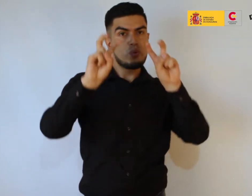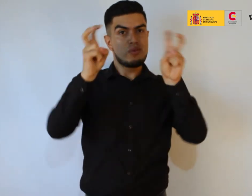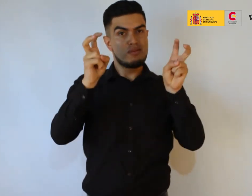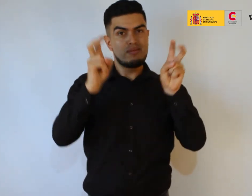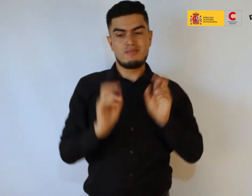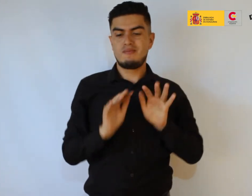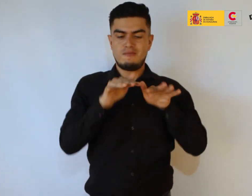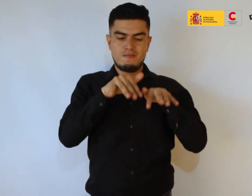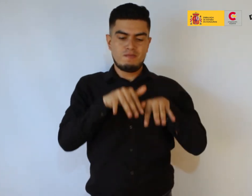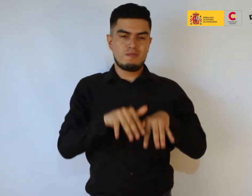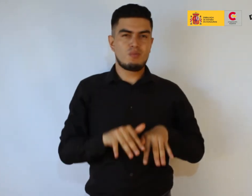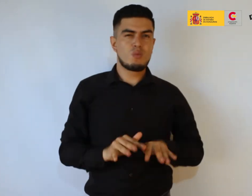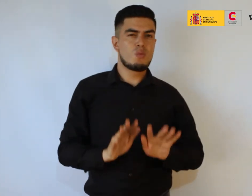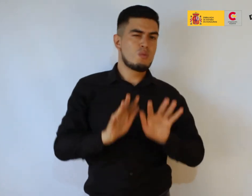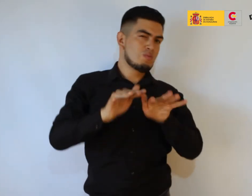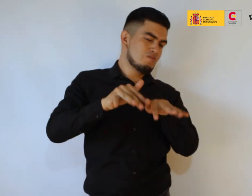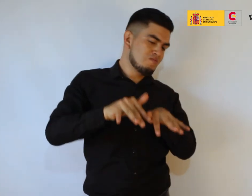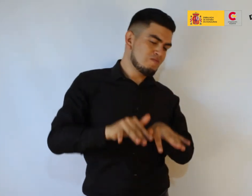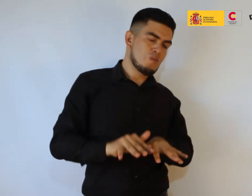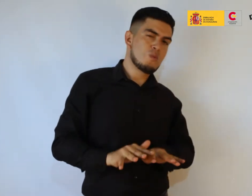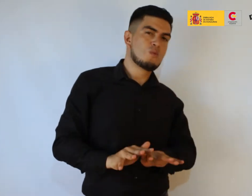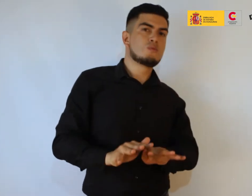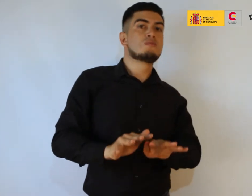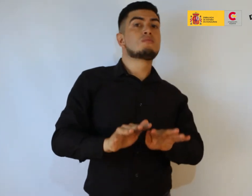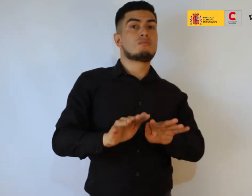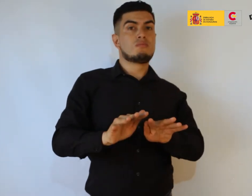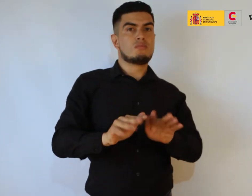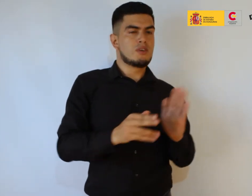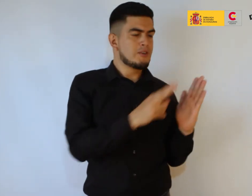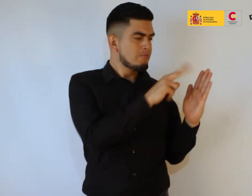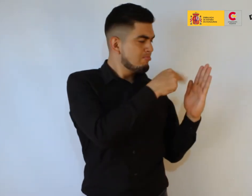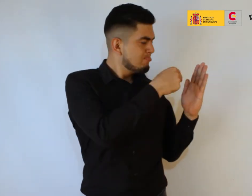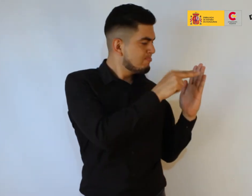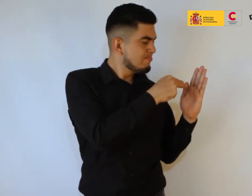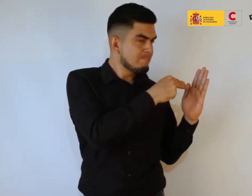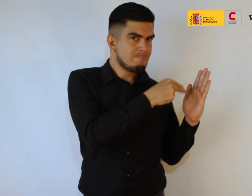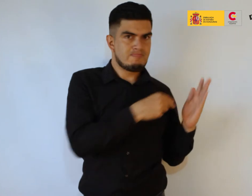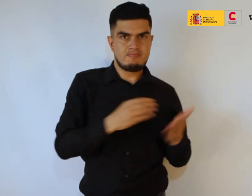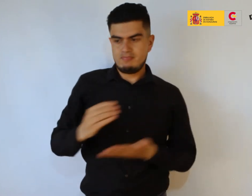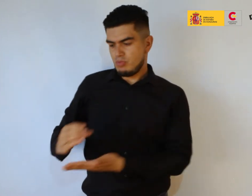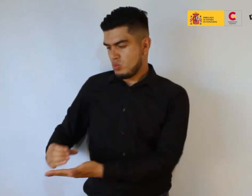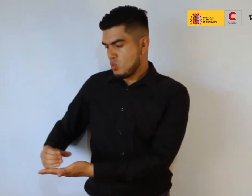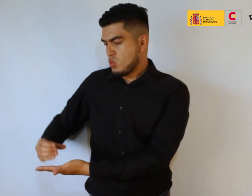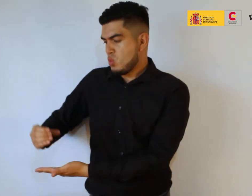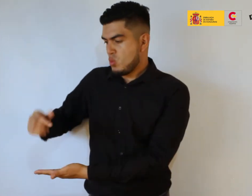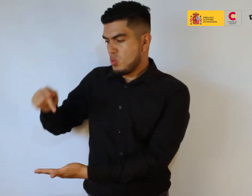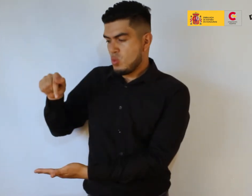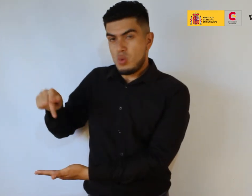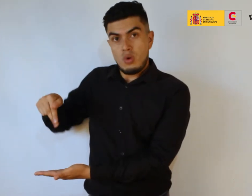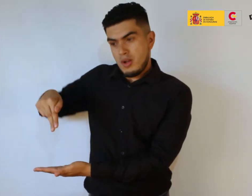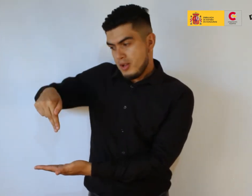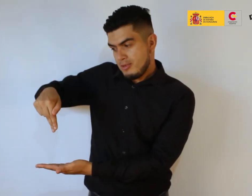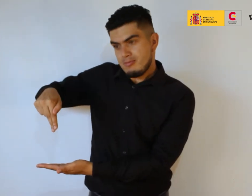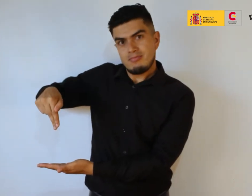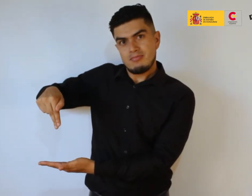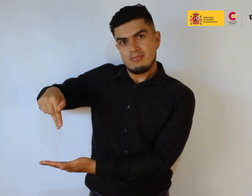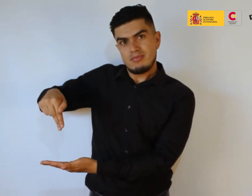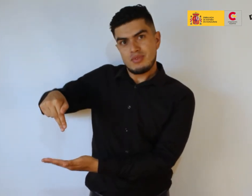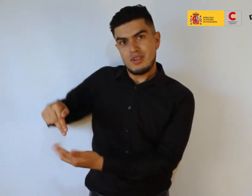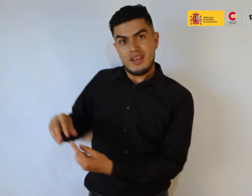pausados, muy calmados, realizados a lápiz y acuarela e intervenidos con un fluido bioluminescente a partir del cultivo